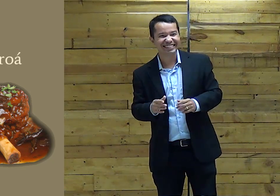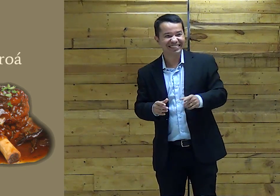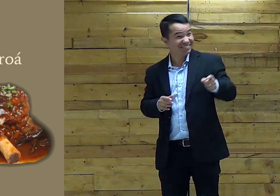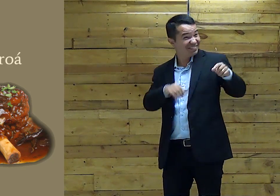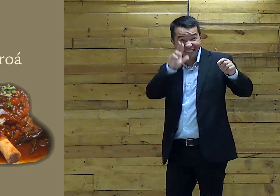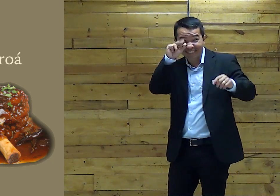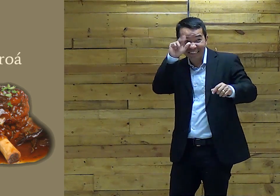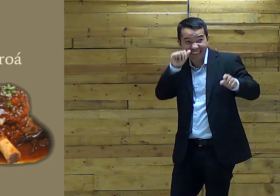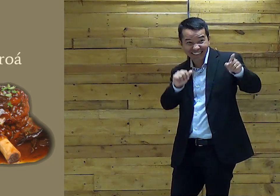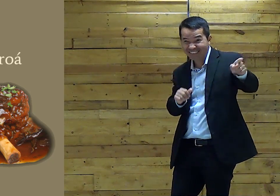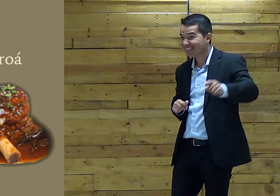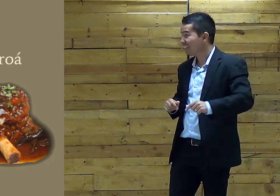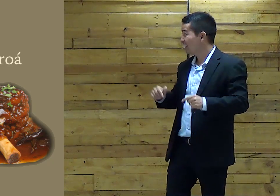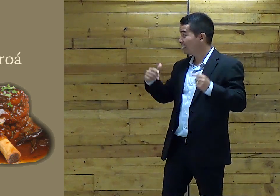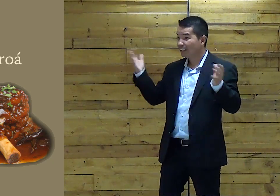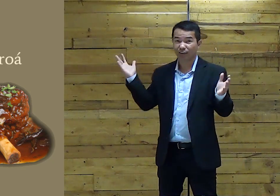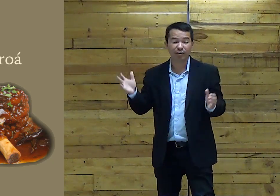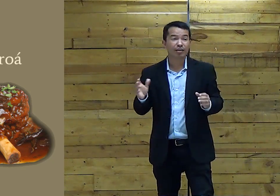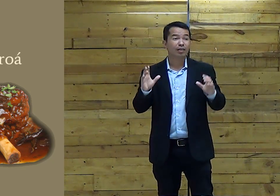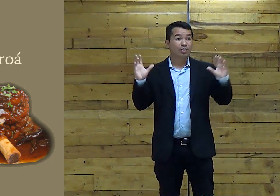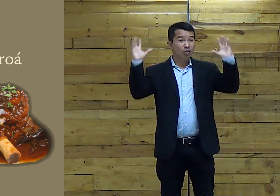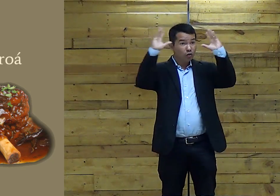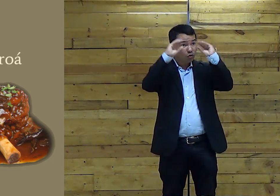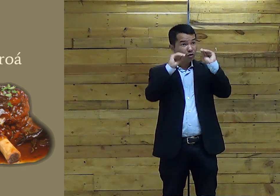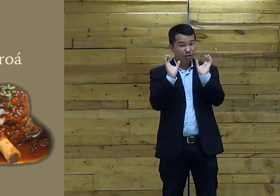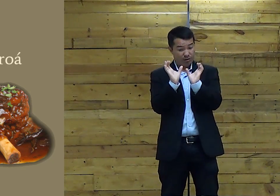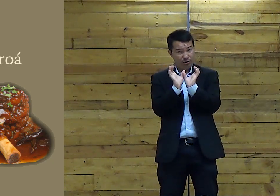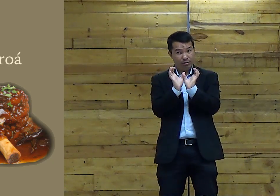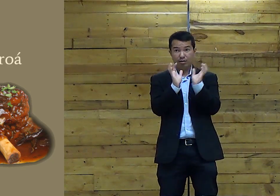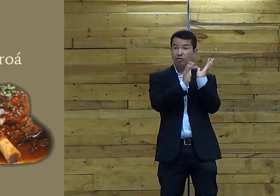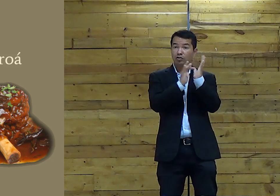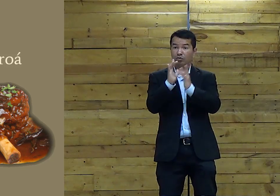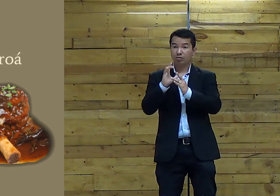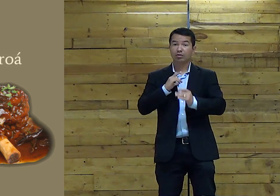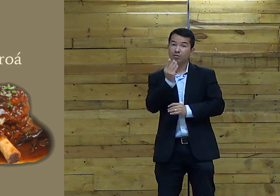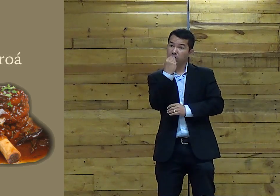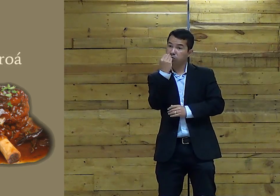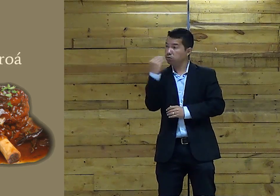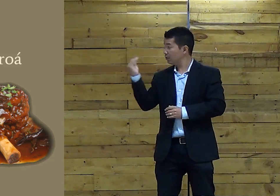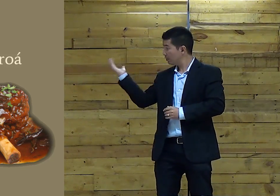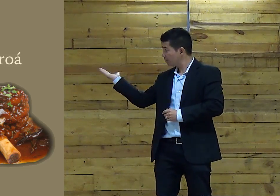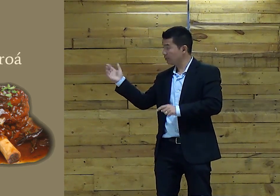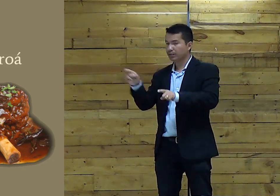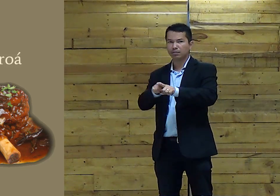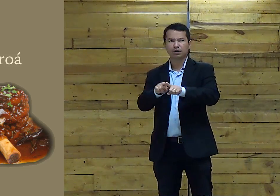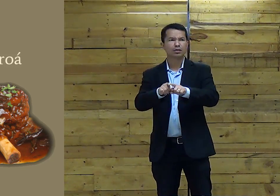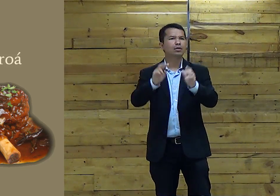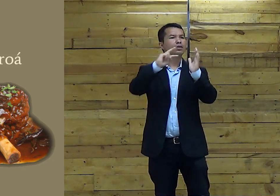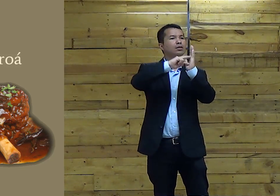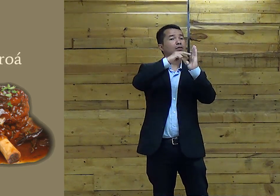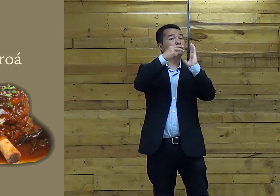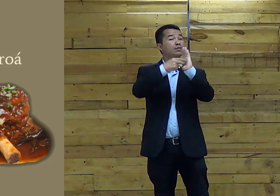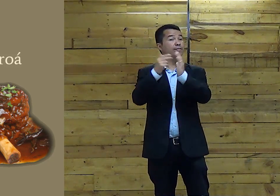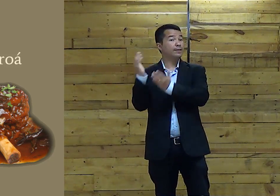Você nunca comeu? Então À noite Jesus Celebrando a ceia